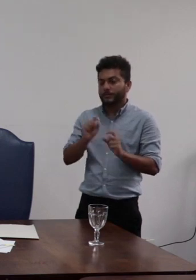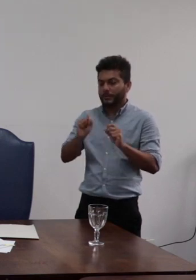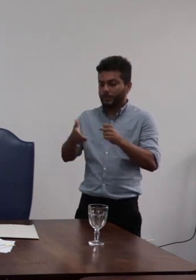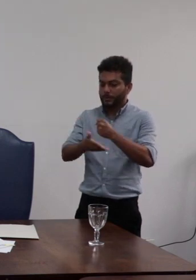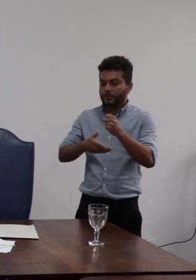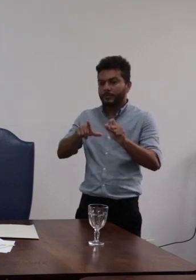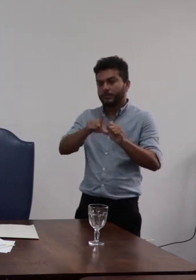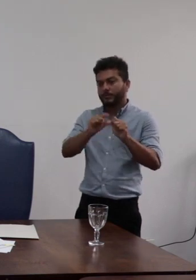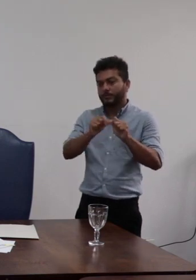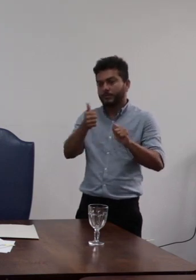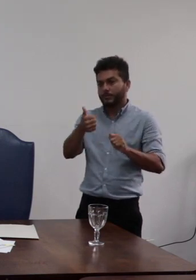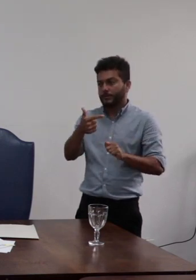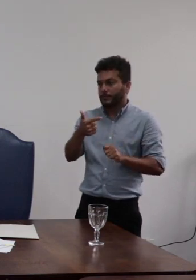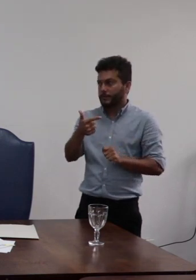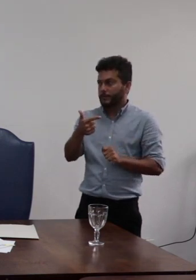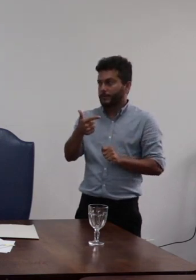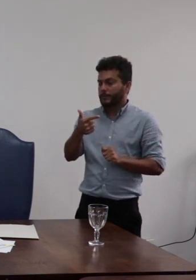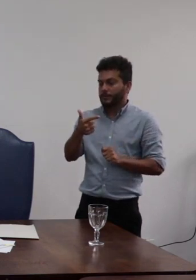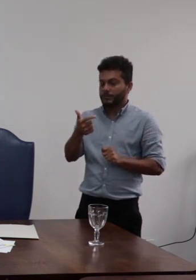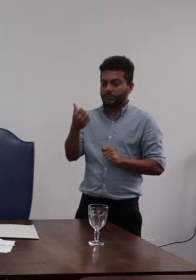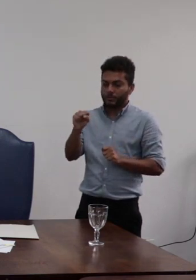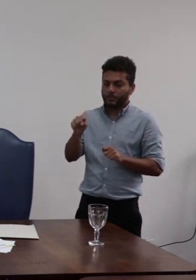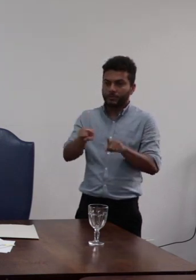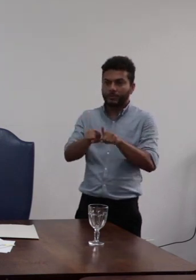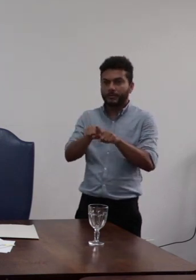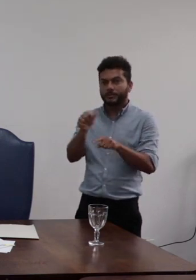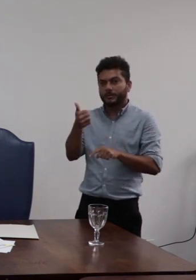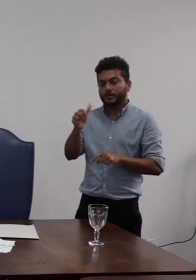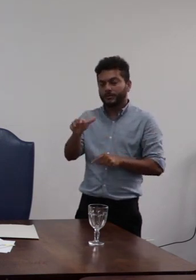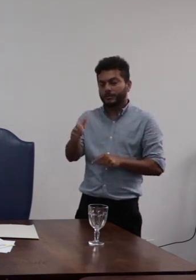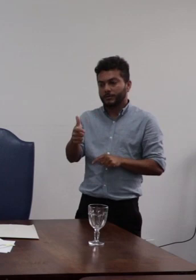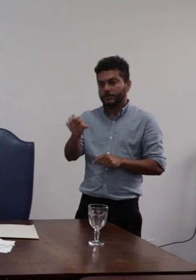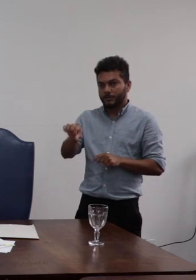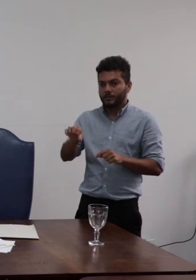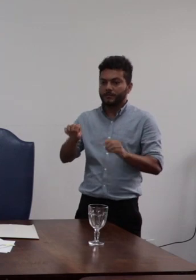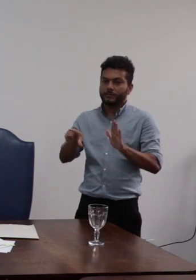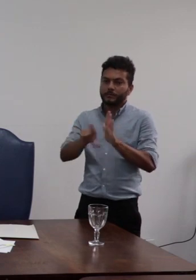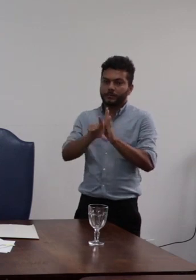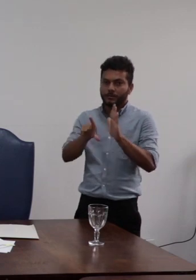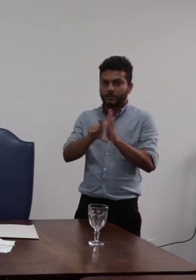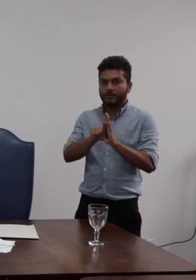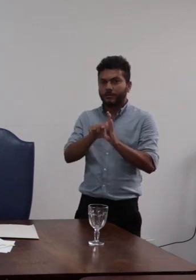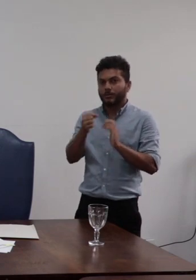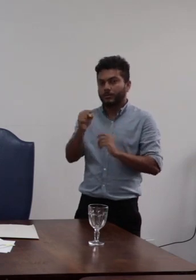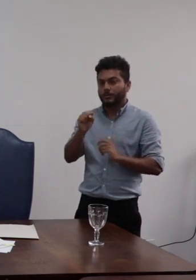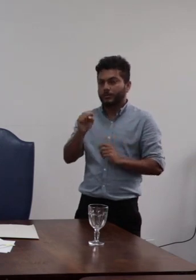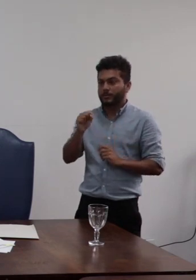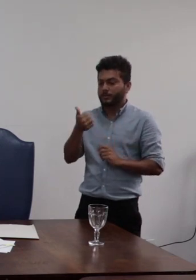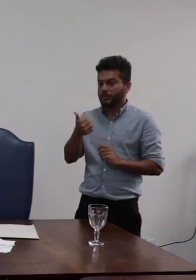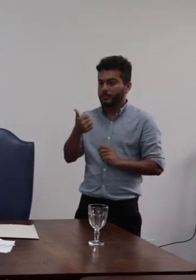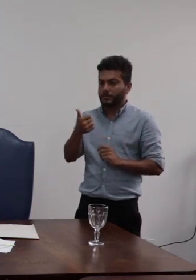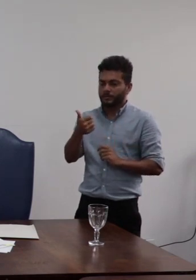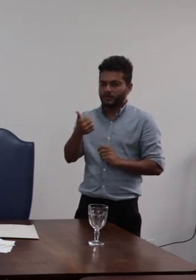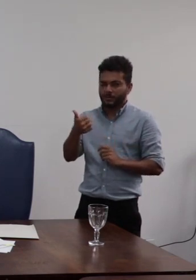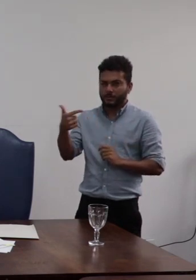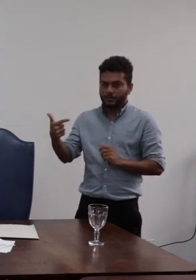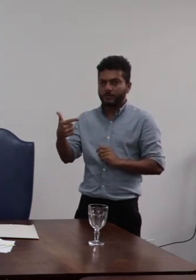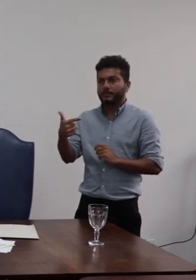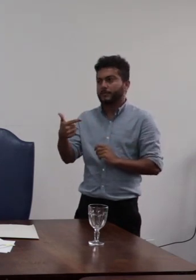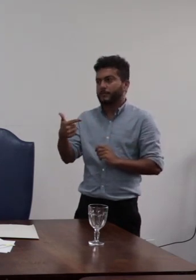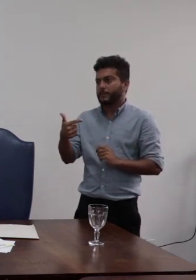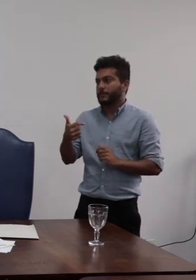nos artigos 128 e 129 da lei nº 8.112 barra 1990 e dos